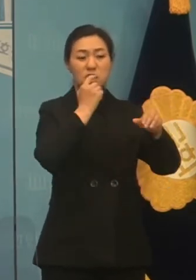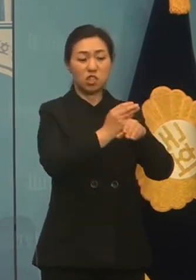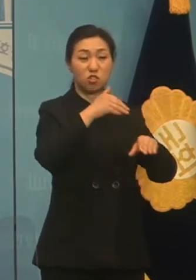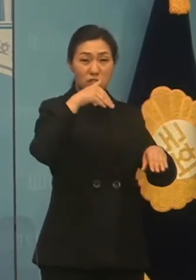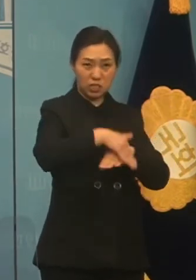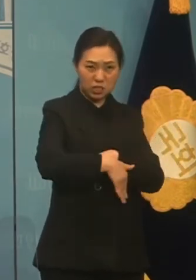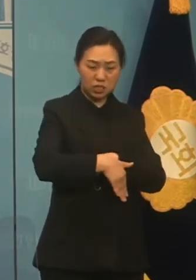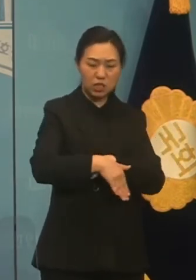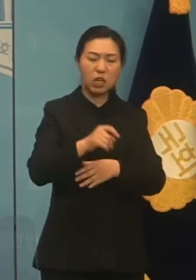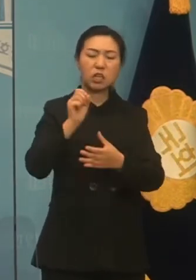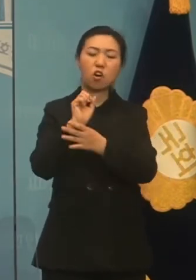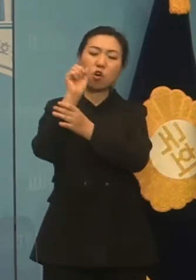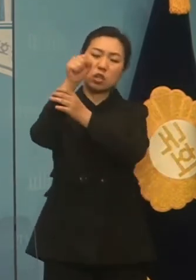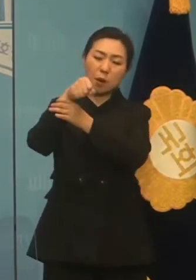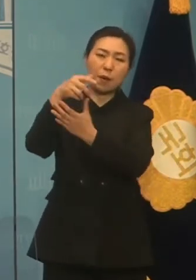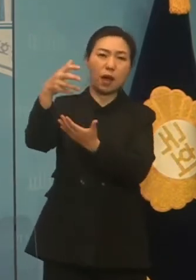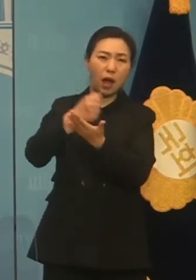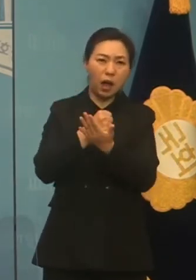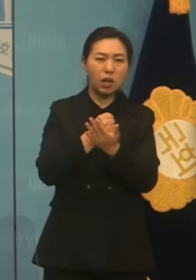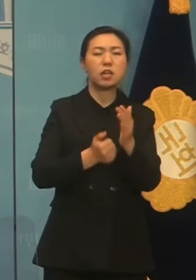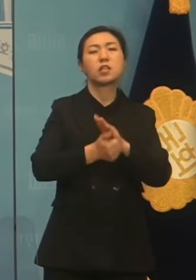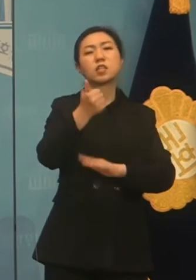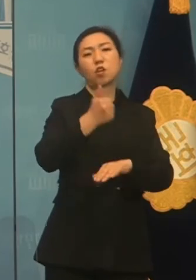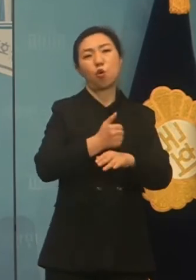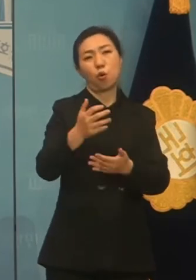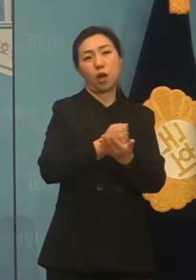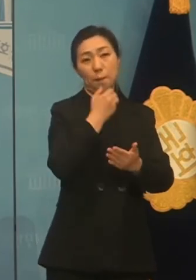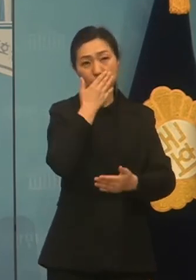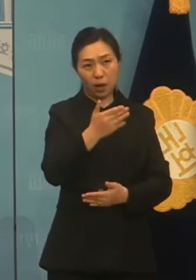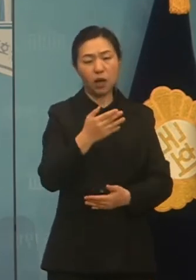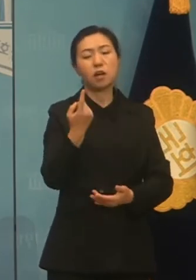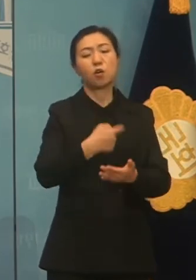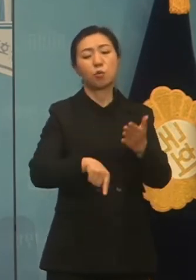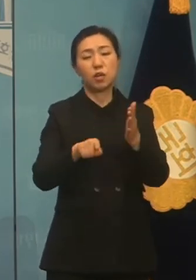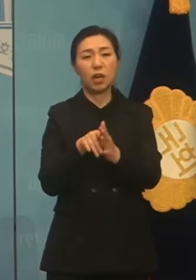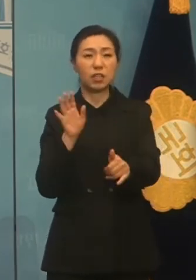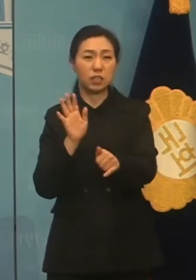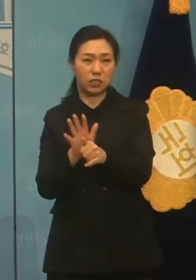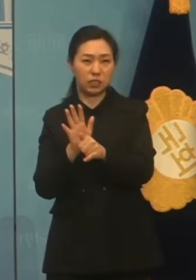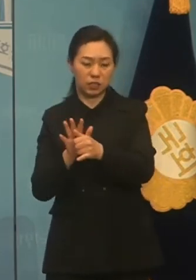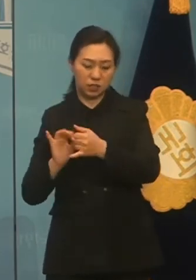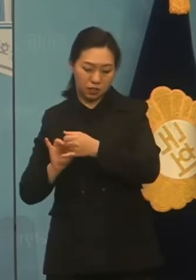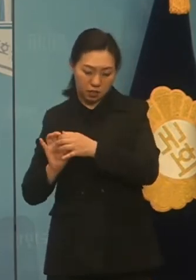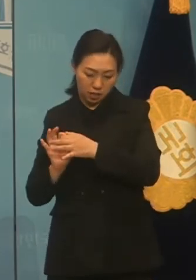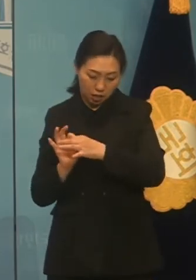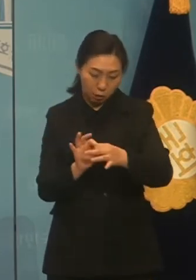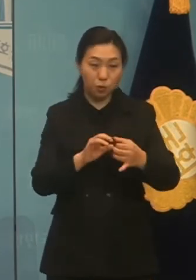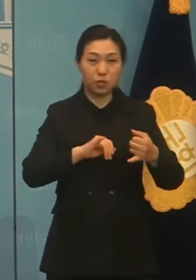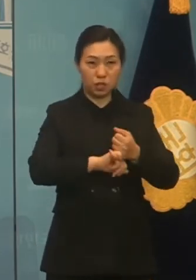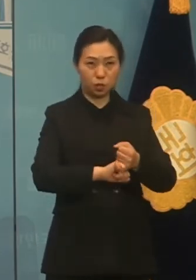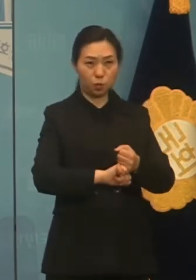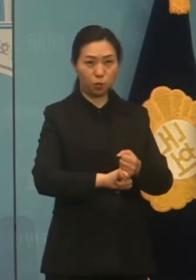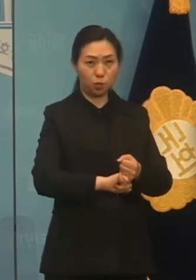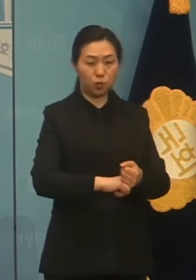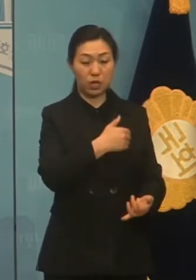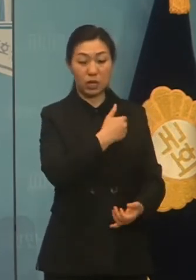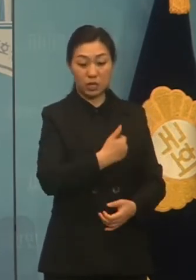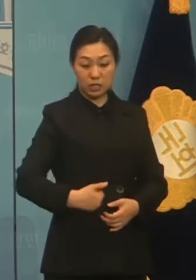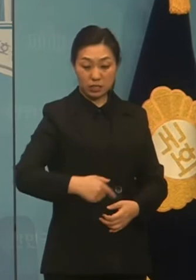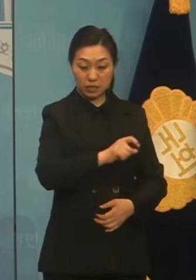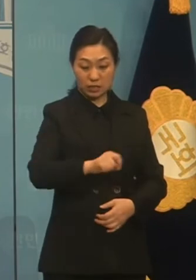자치분권의 실질화를 위한 제도적 빛받침도 소홀히 하지 않겠습니다. 광역단체장의 공청권을 시도당으로